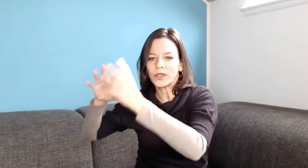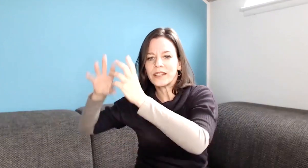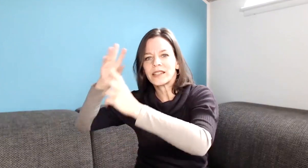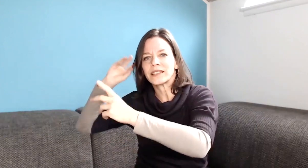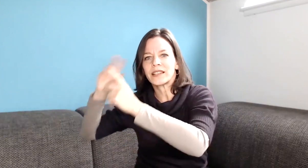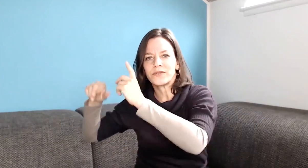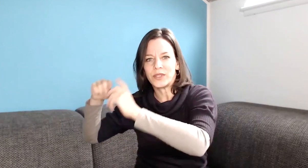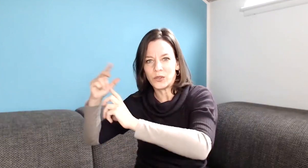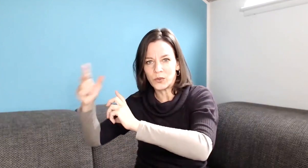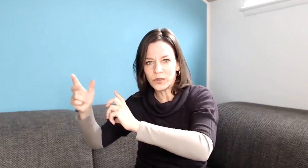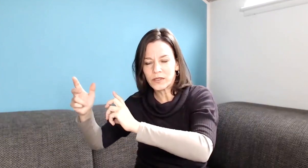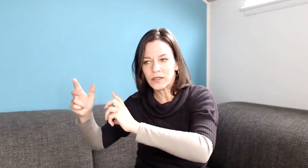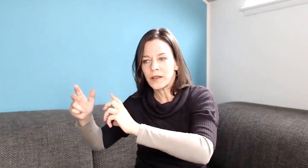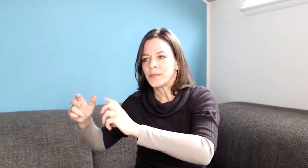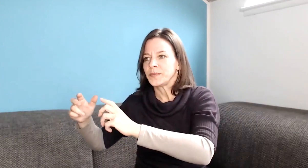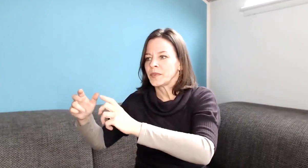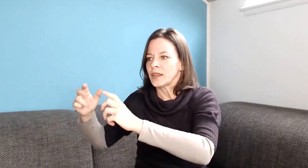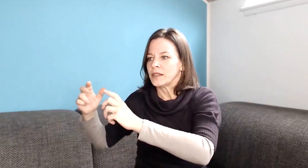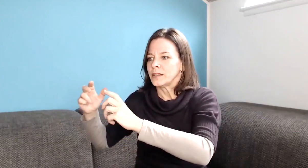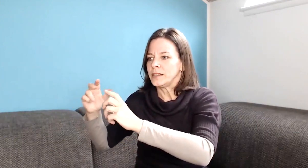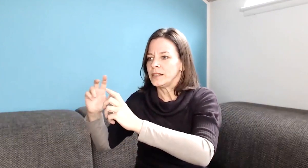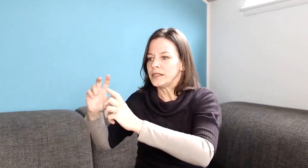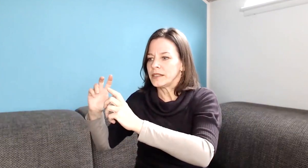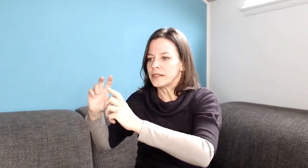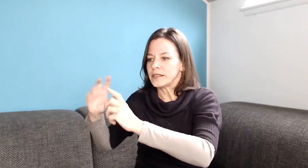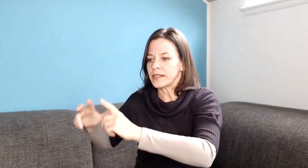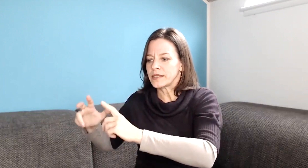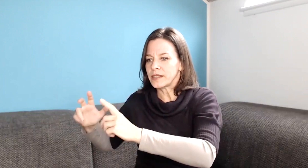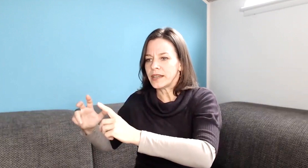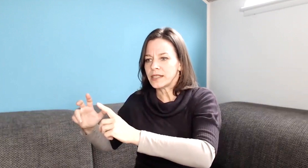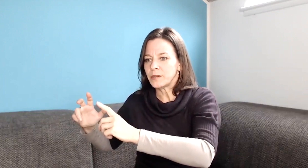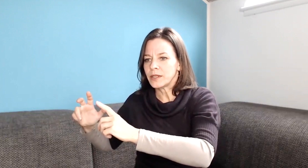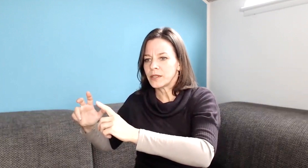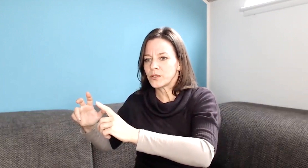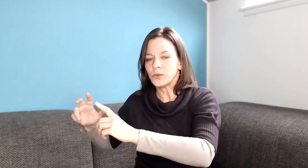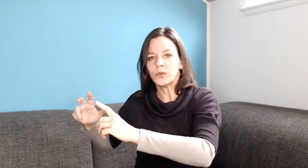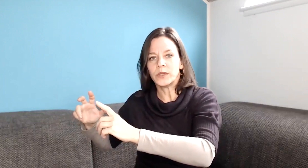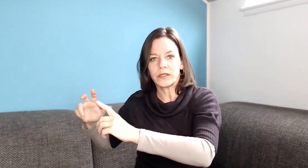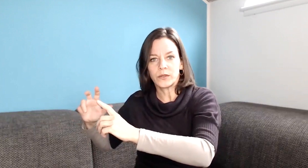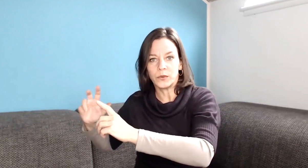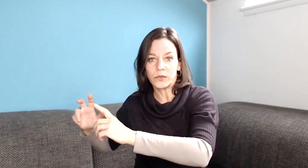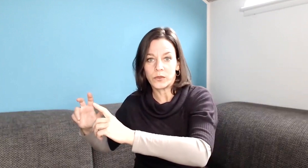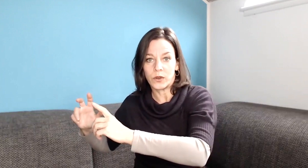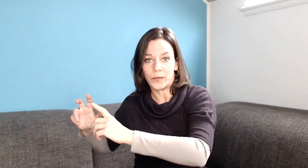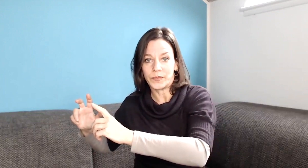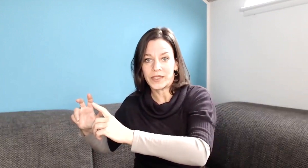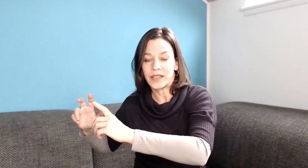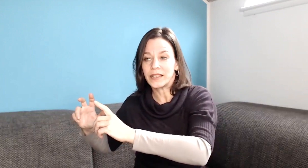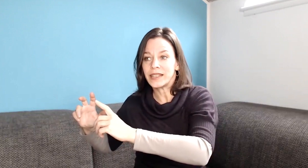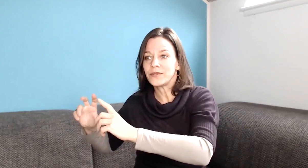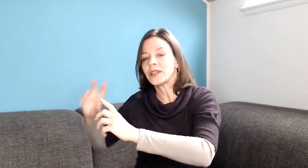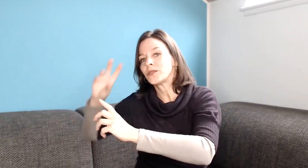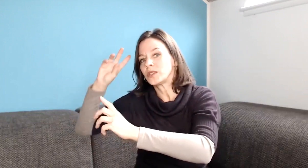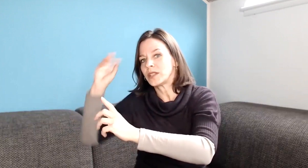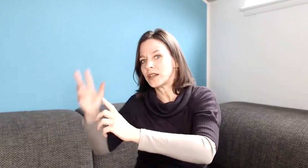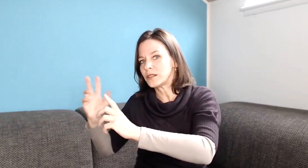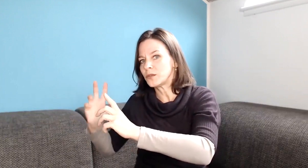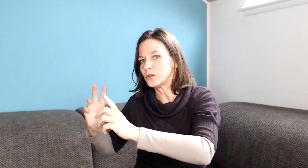auch ganz, ganz, ganz viel los. Die 6 neigt aber dazu, ins Tun zu kommen. Das kann entweder durchdachtes Tun